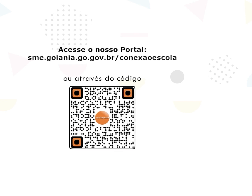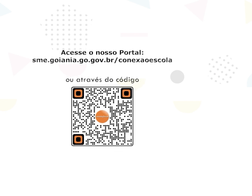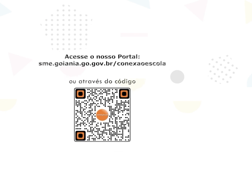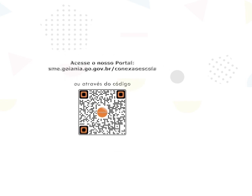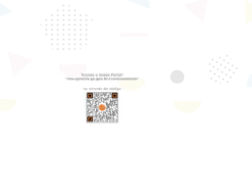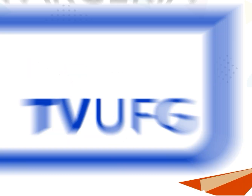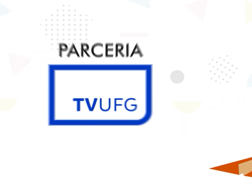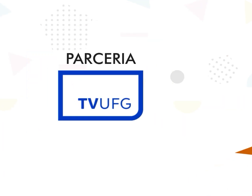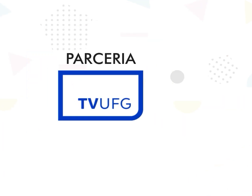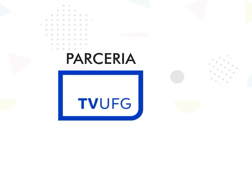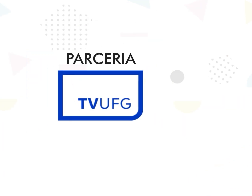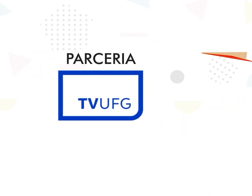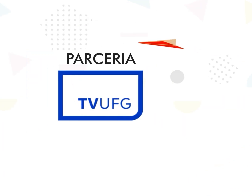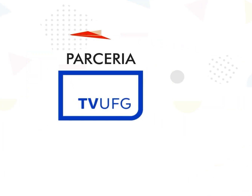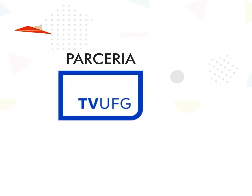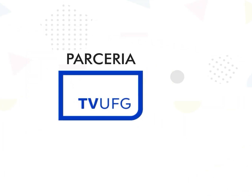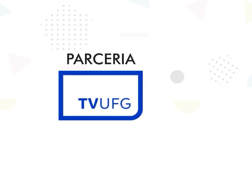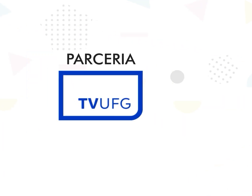E aí E aí